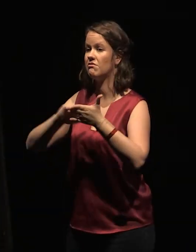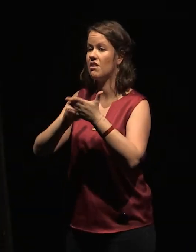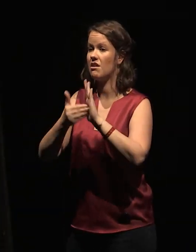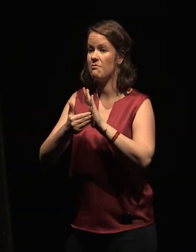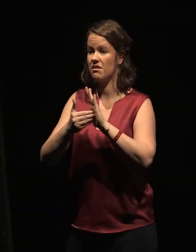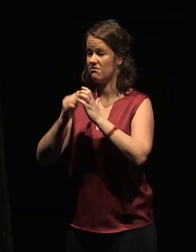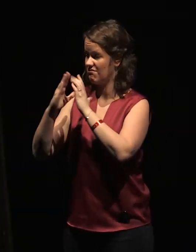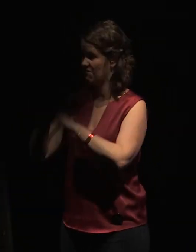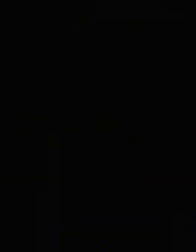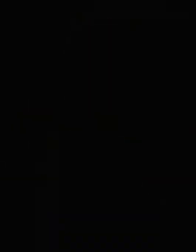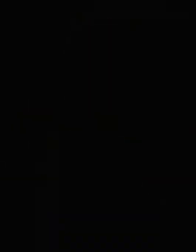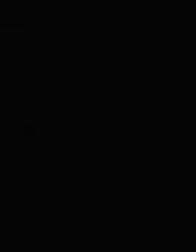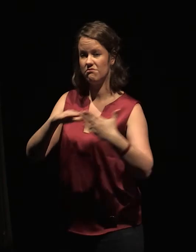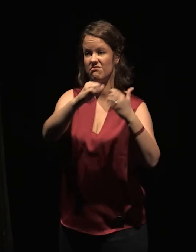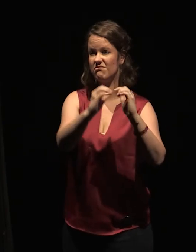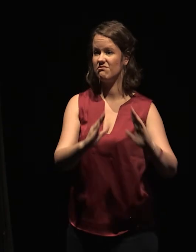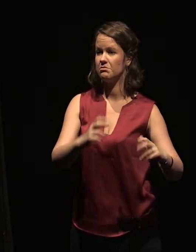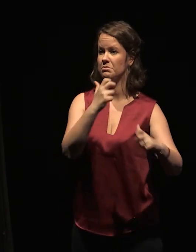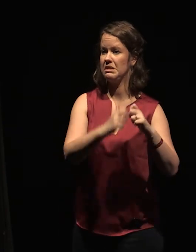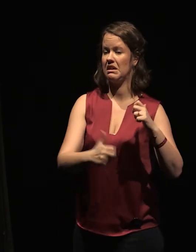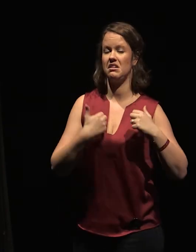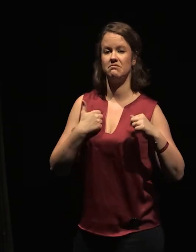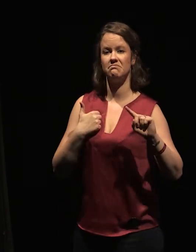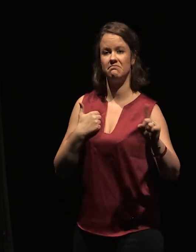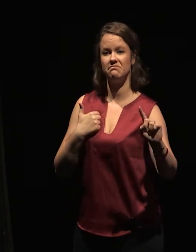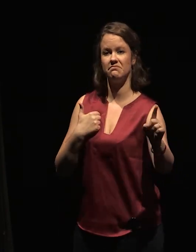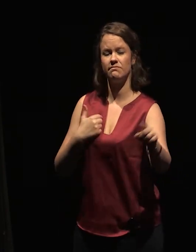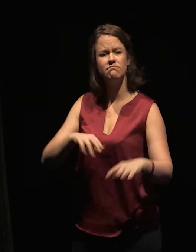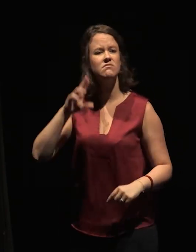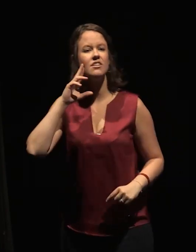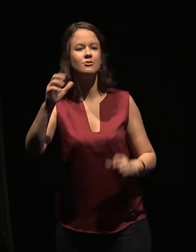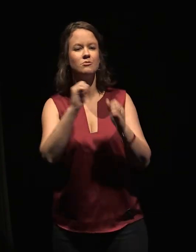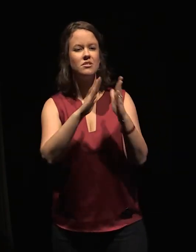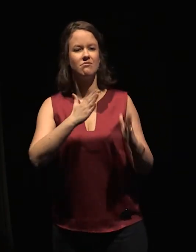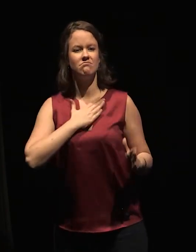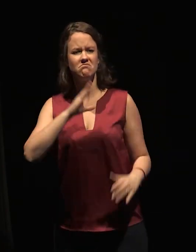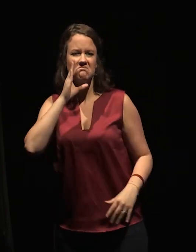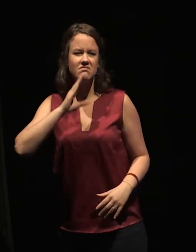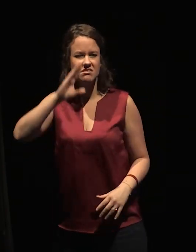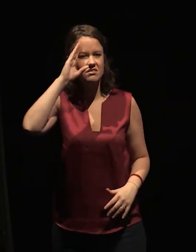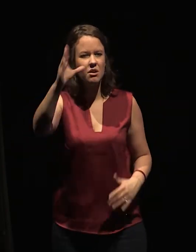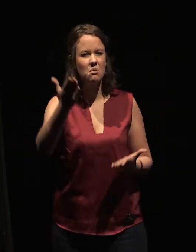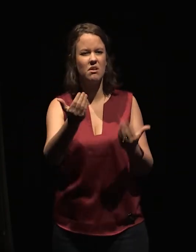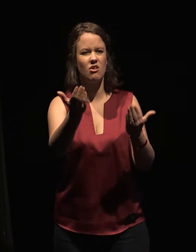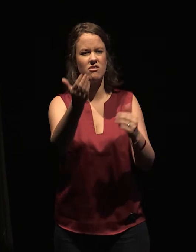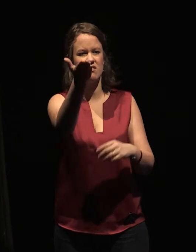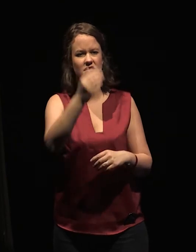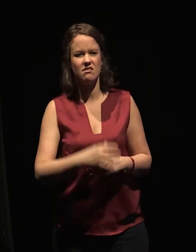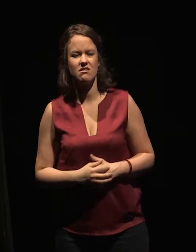pierre, là-bas, à l'issue de la plaine. Salut notre maison pour nous, l'étranger ! Les tasses de notre café sont encore en l'état.